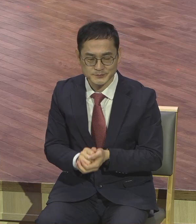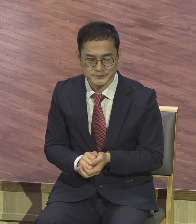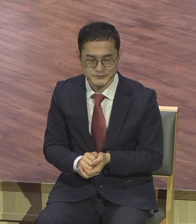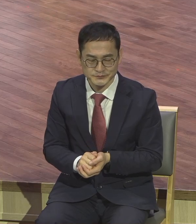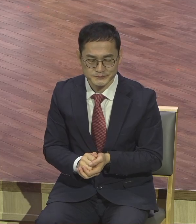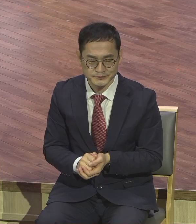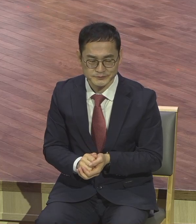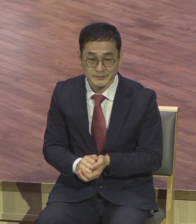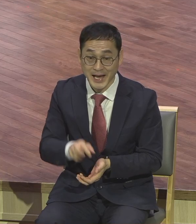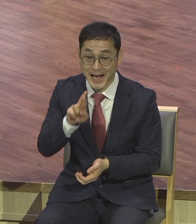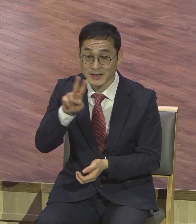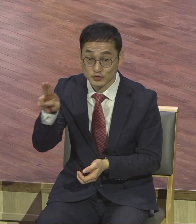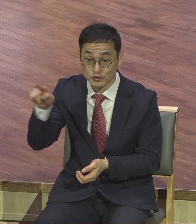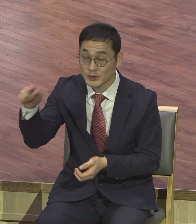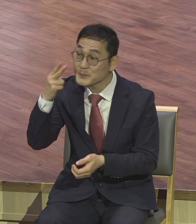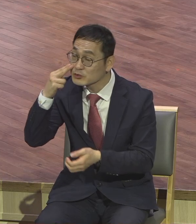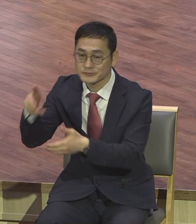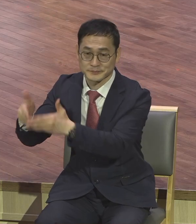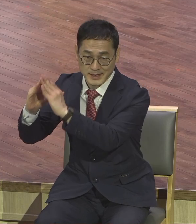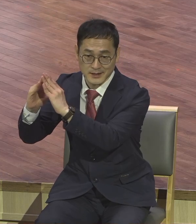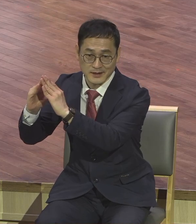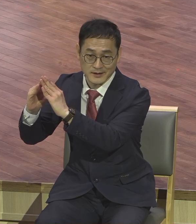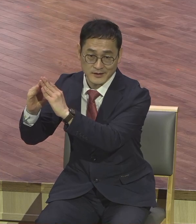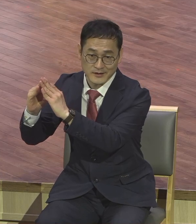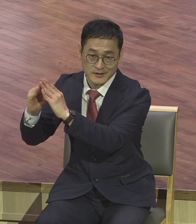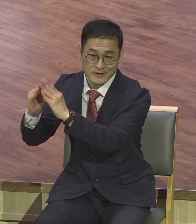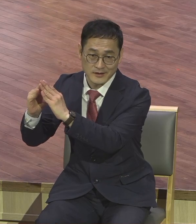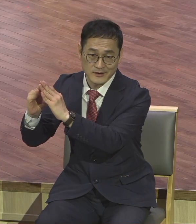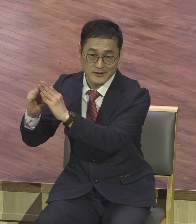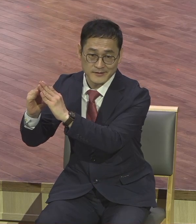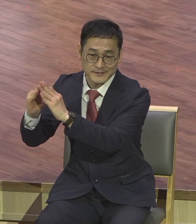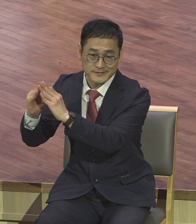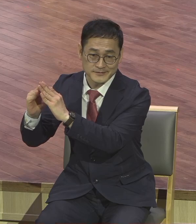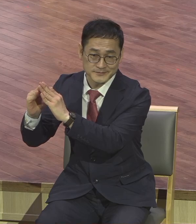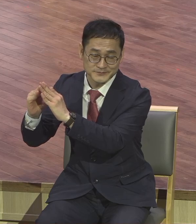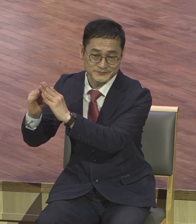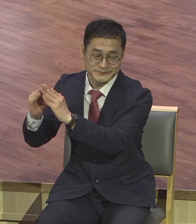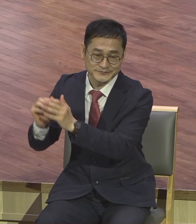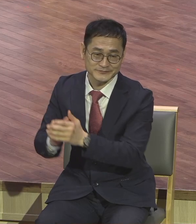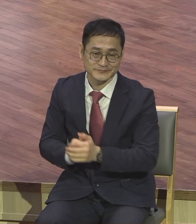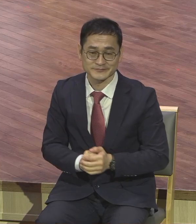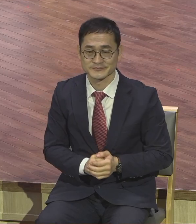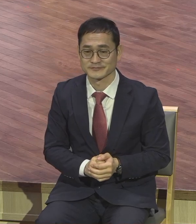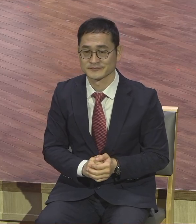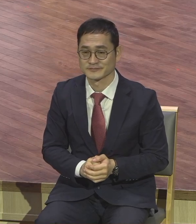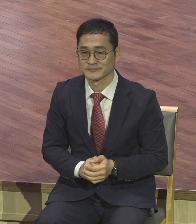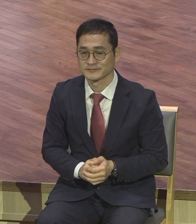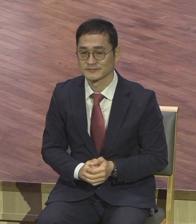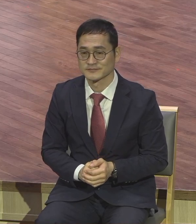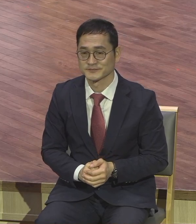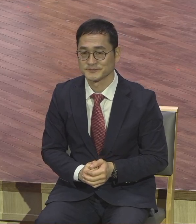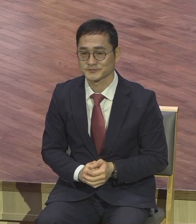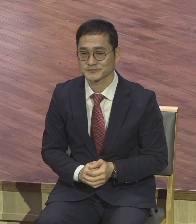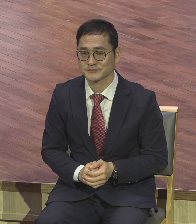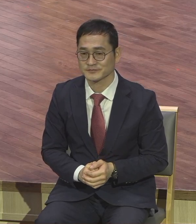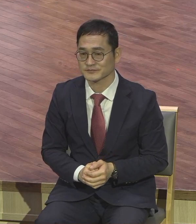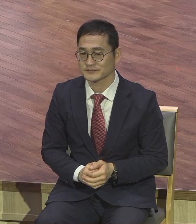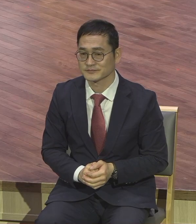미국에 세웠냐? 미국에 있습니다. 미국에 있는데 알류를 왜 그렇게 미국에 세웠냐?